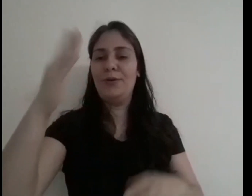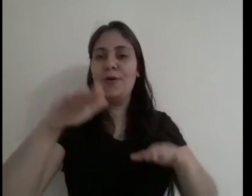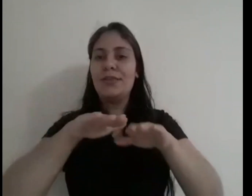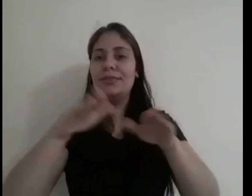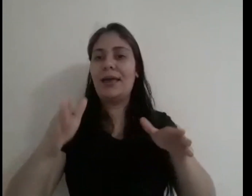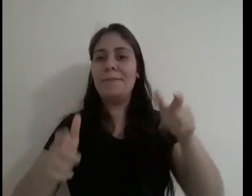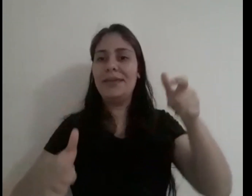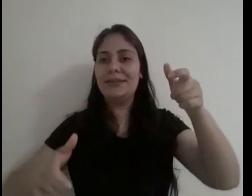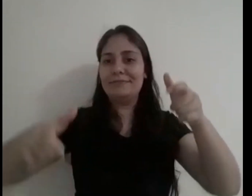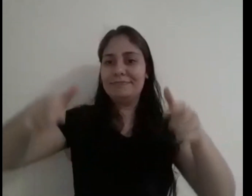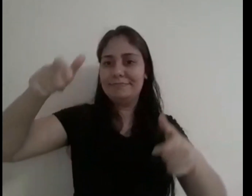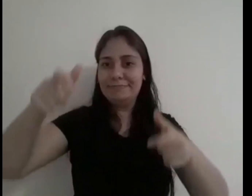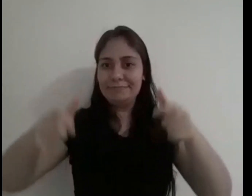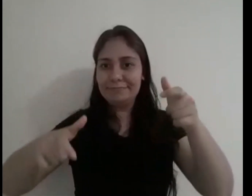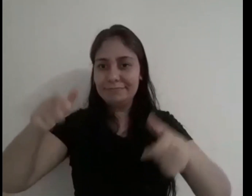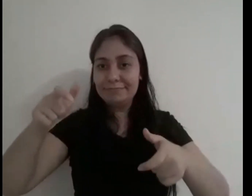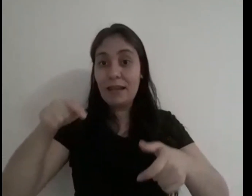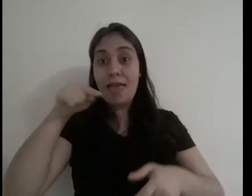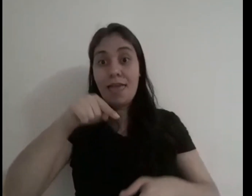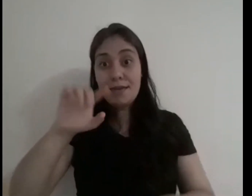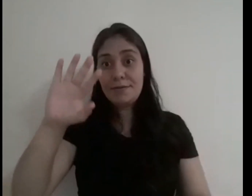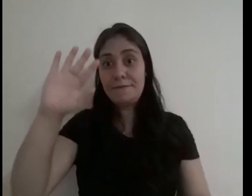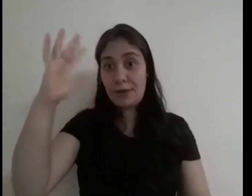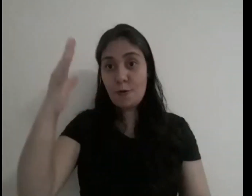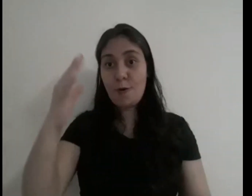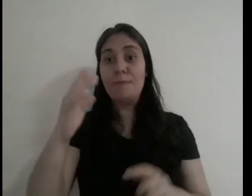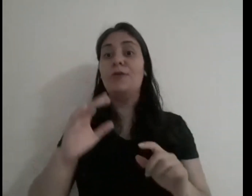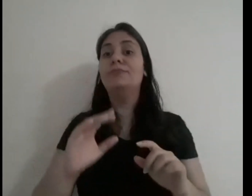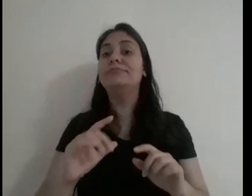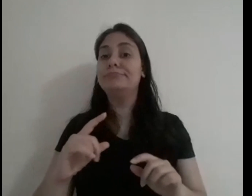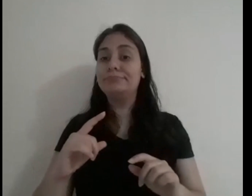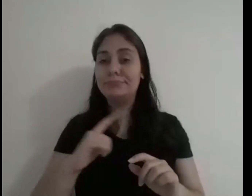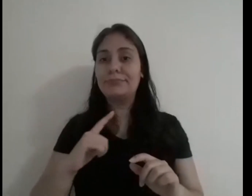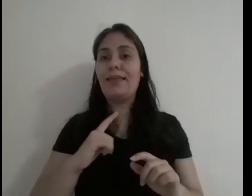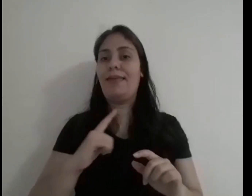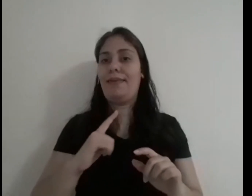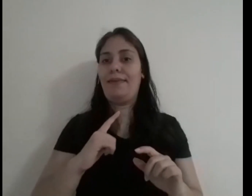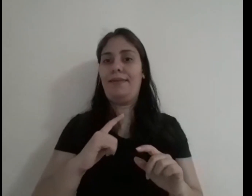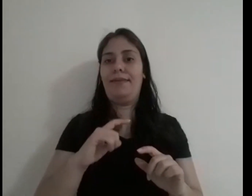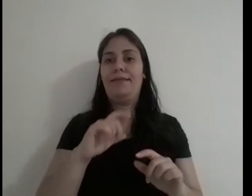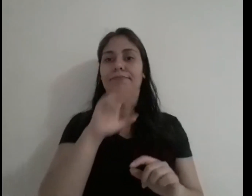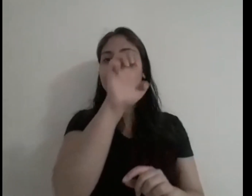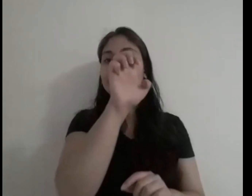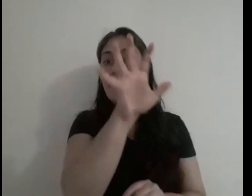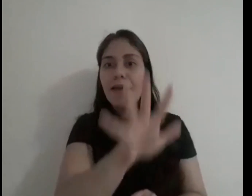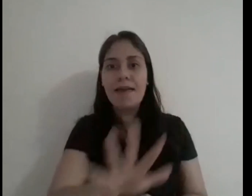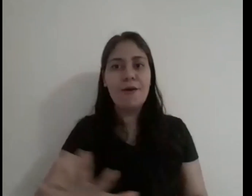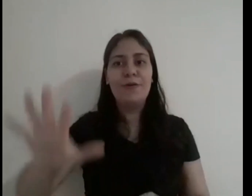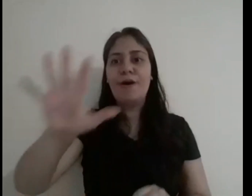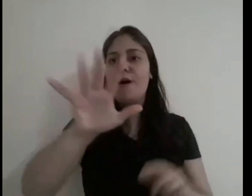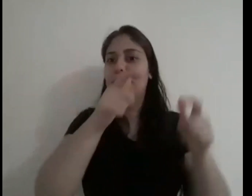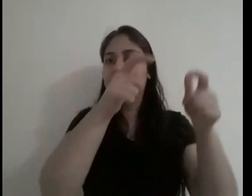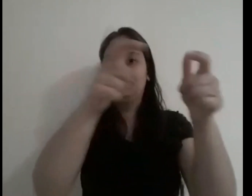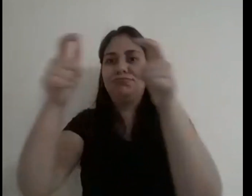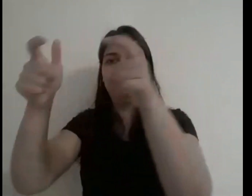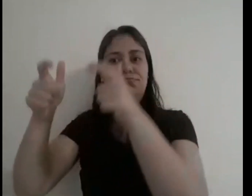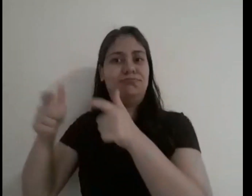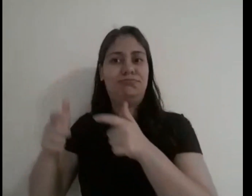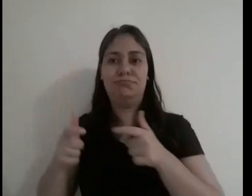mesas girantes. Esse fenômeno era muito comum em vários lugares da Europa